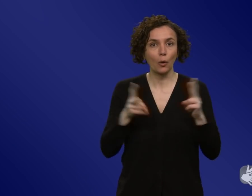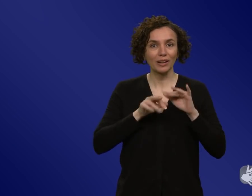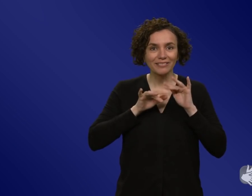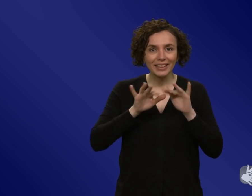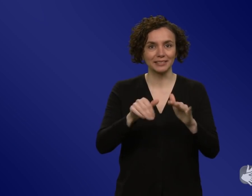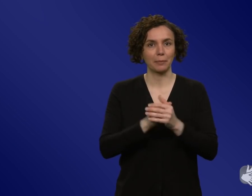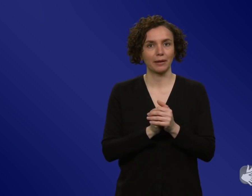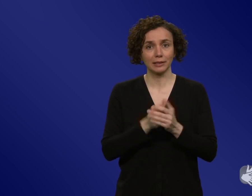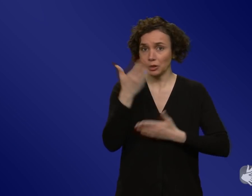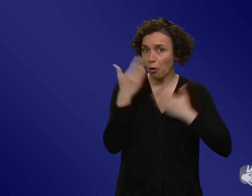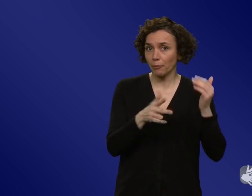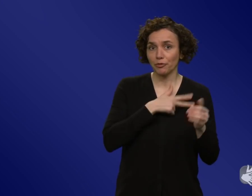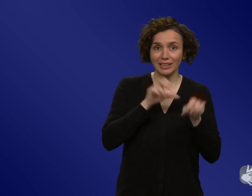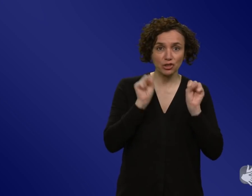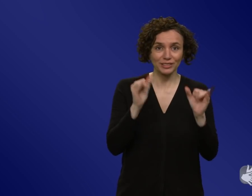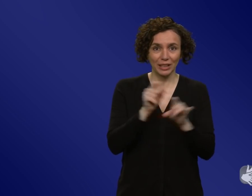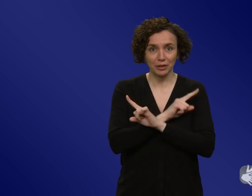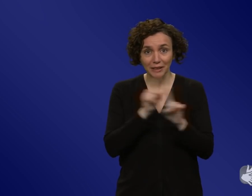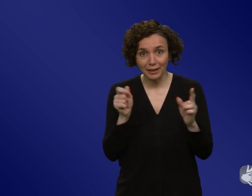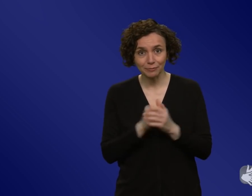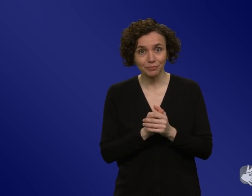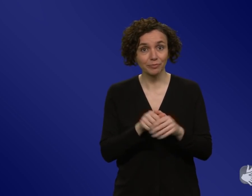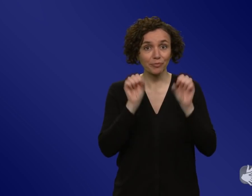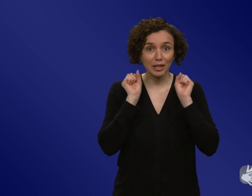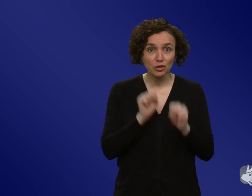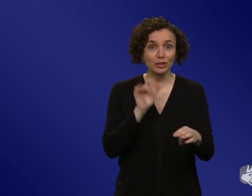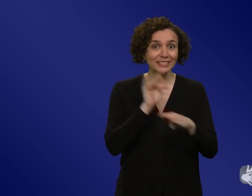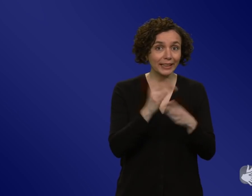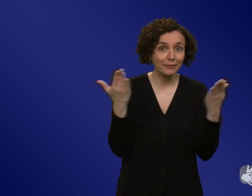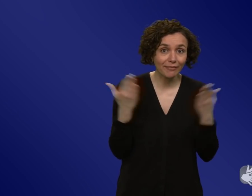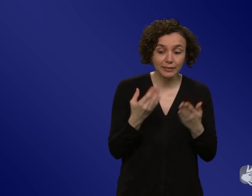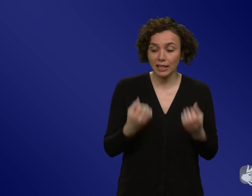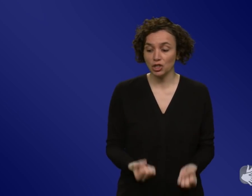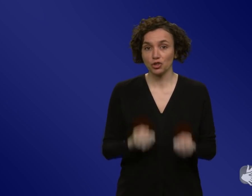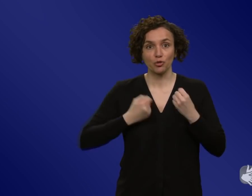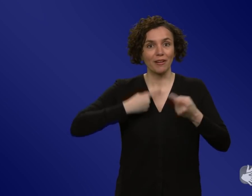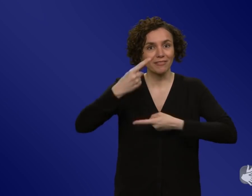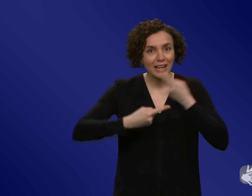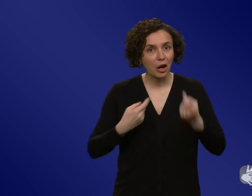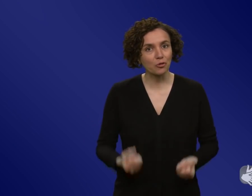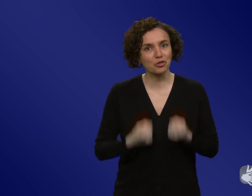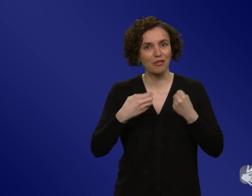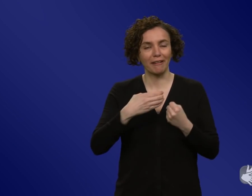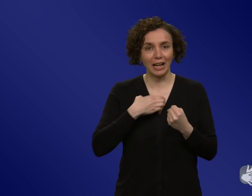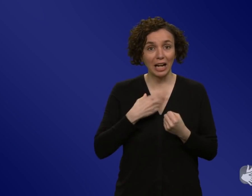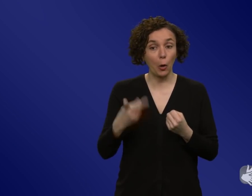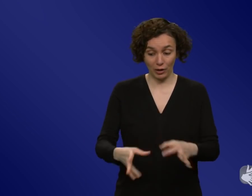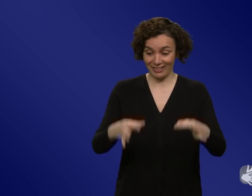diskutiert, Wirksamkeit wogegen denn, gegen schwere Erkrankungen oder gegen Infektionen oder Tod. Da gibt es